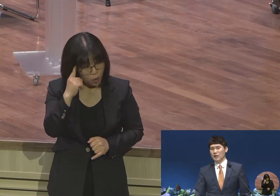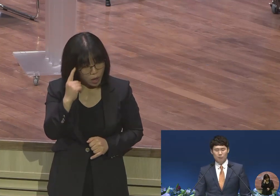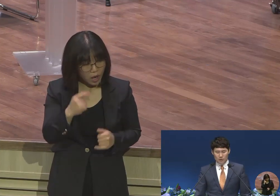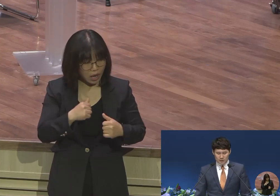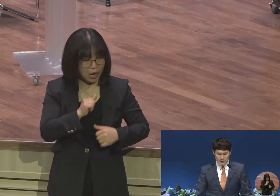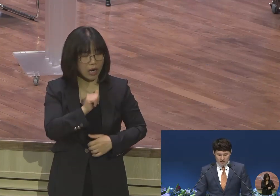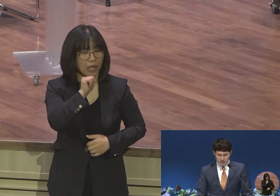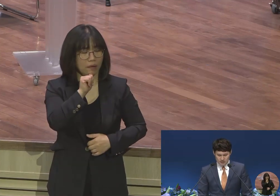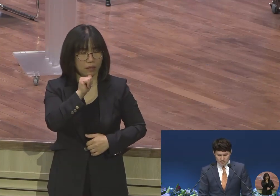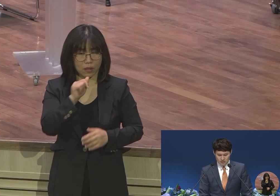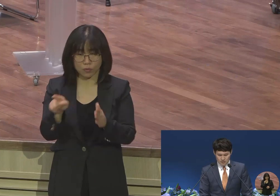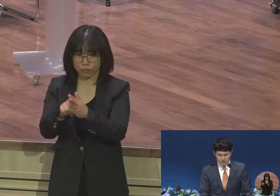잘 버느냐